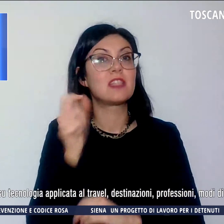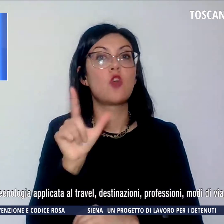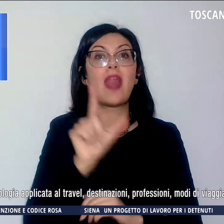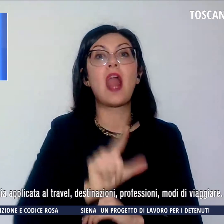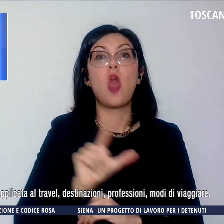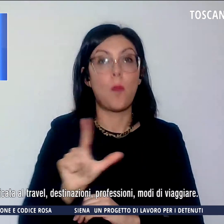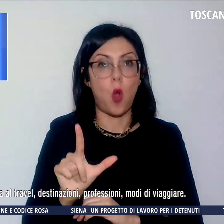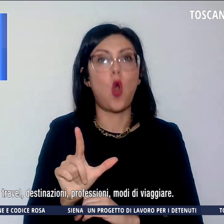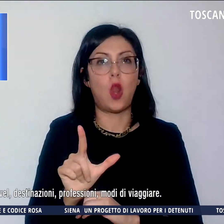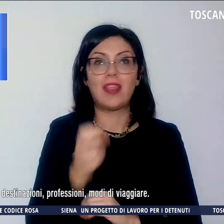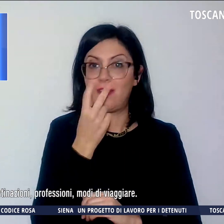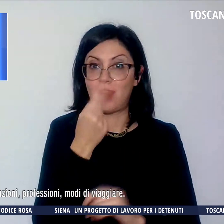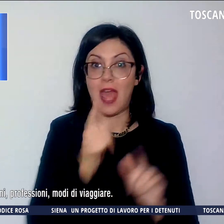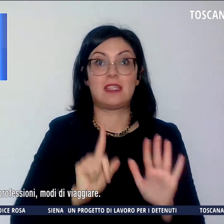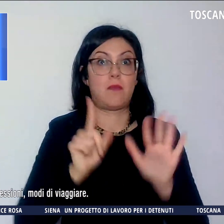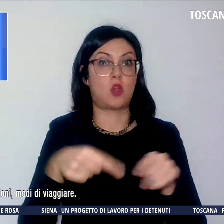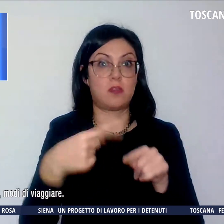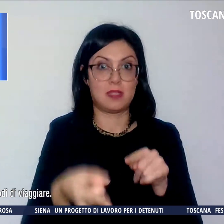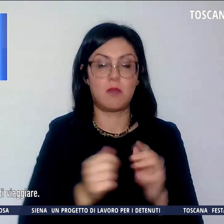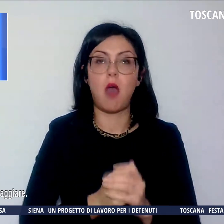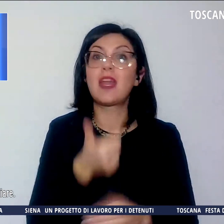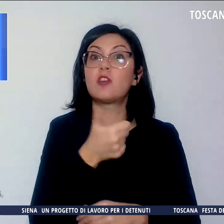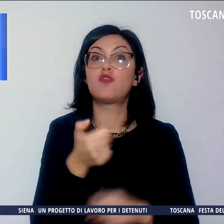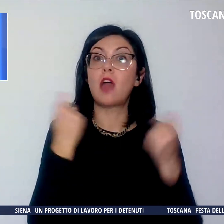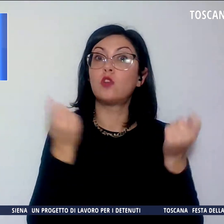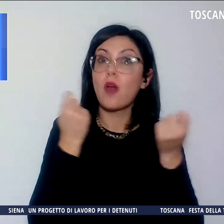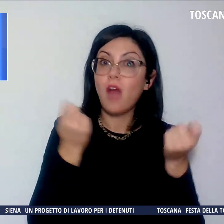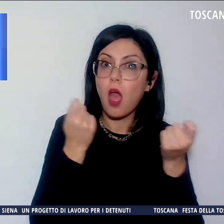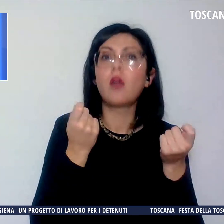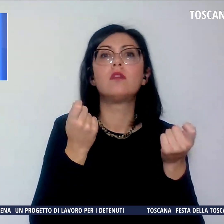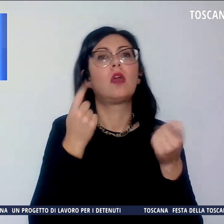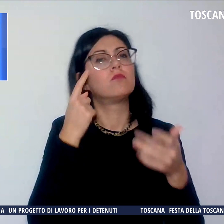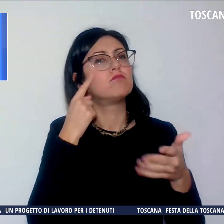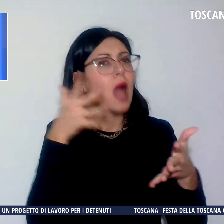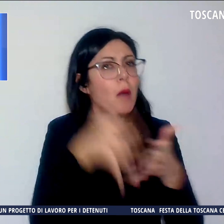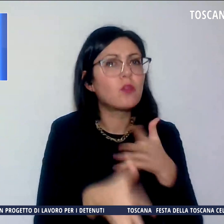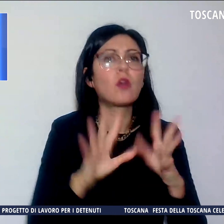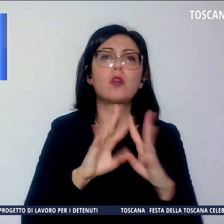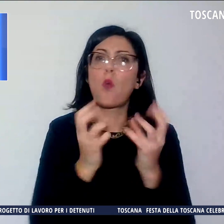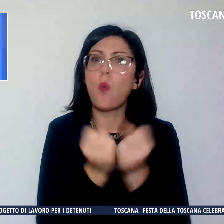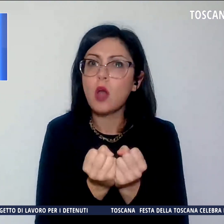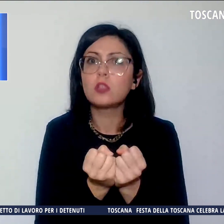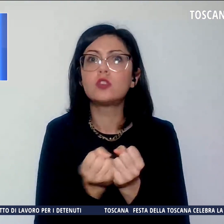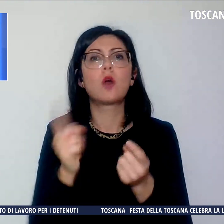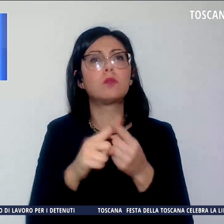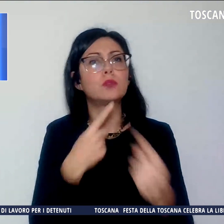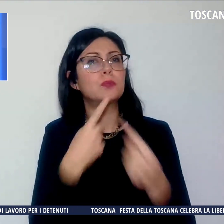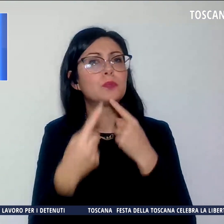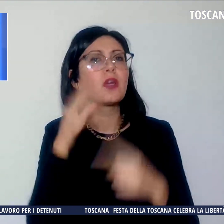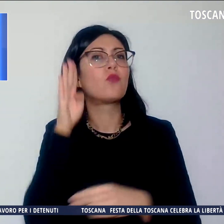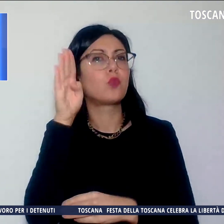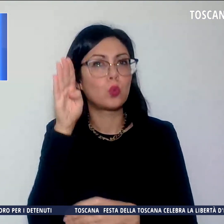settimana. Saranno cento gli eventi tra approfondimenti, workshop e speech futuristici per